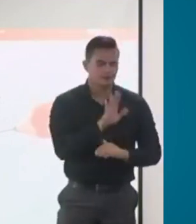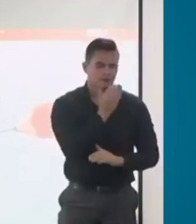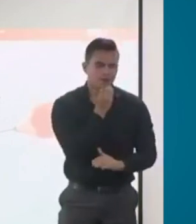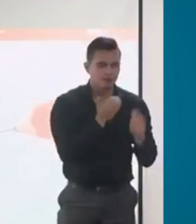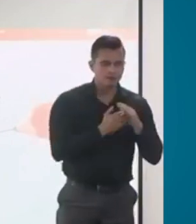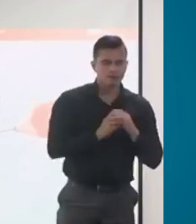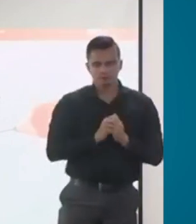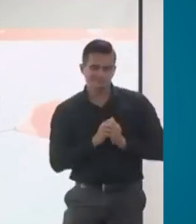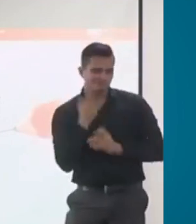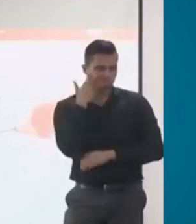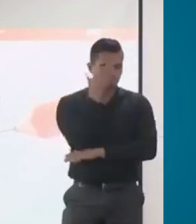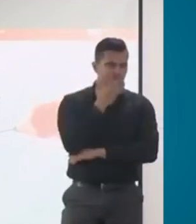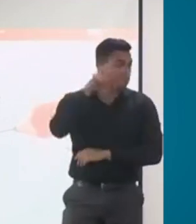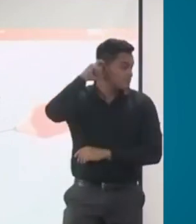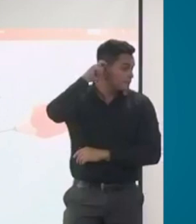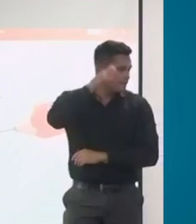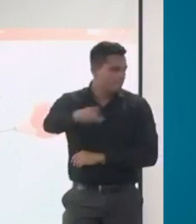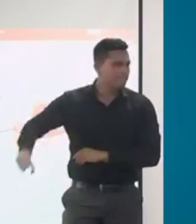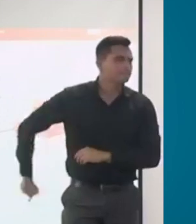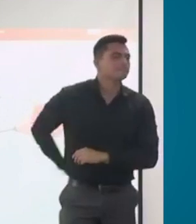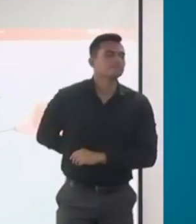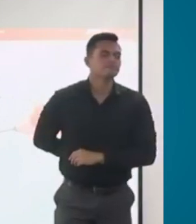queda completamente sorda?